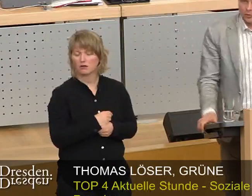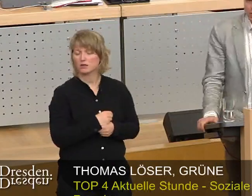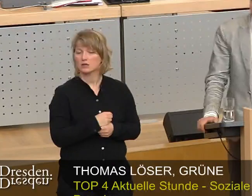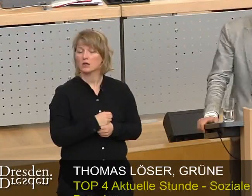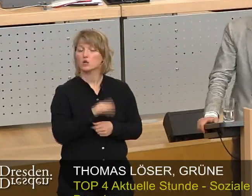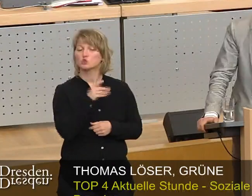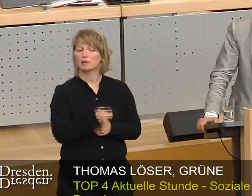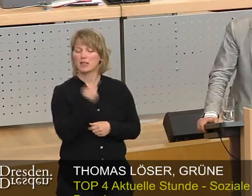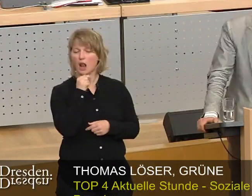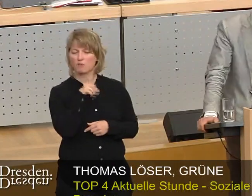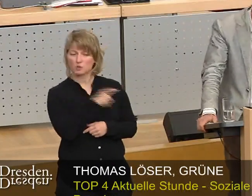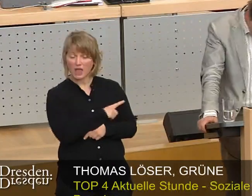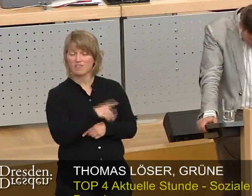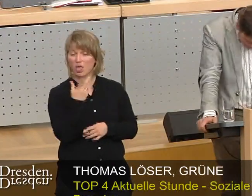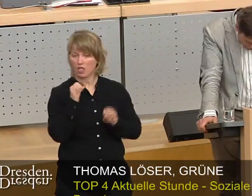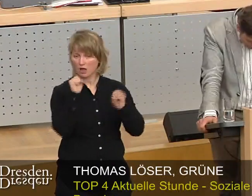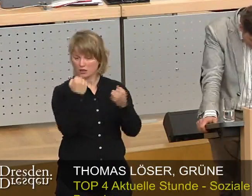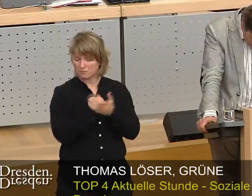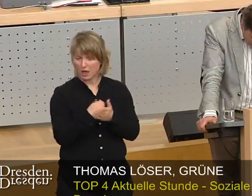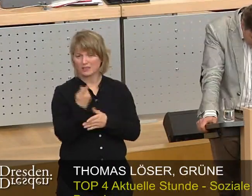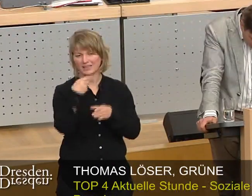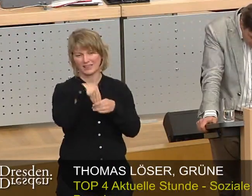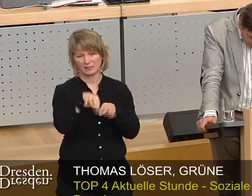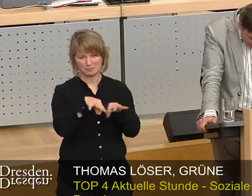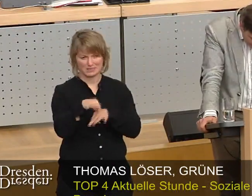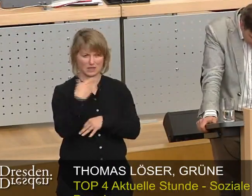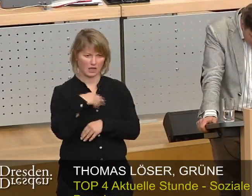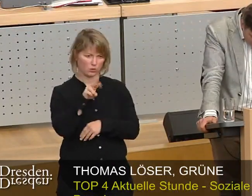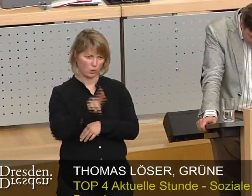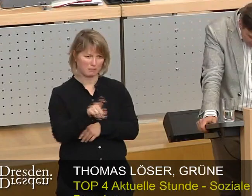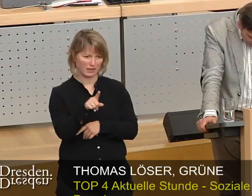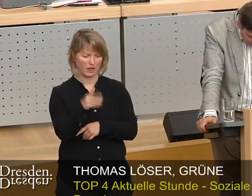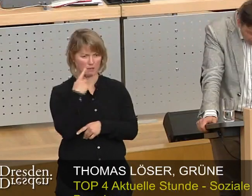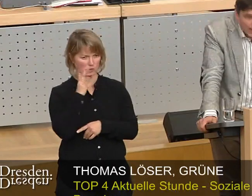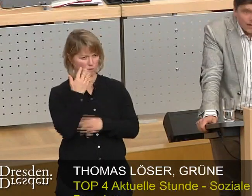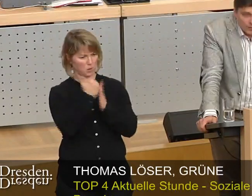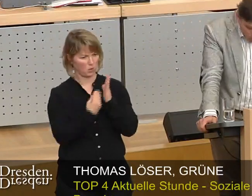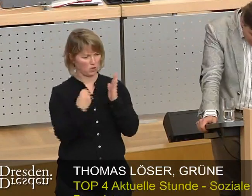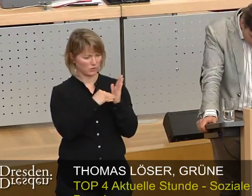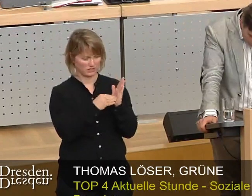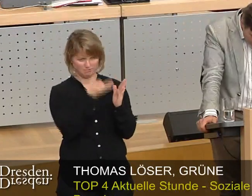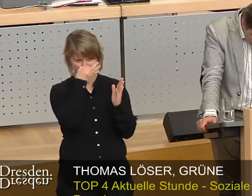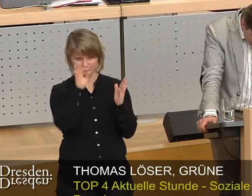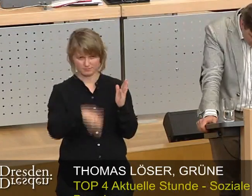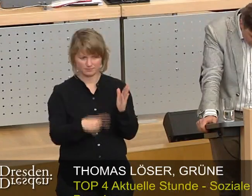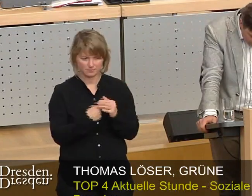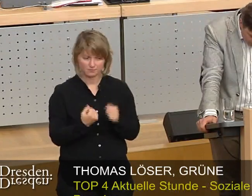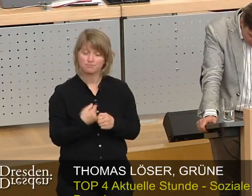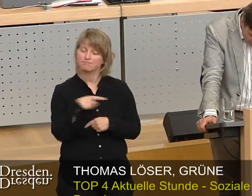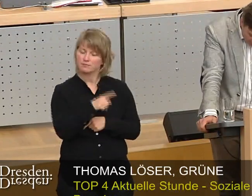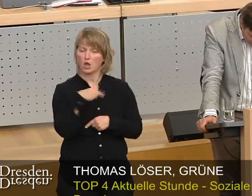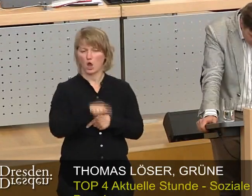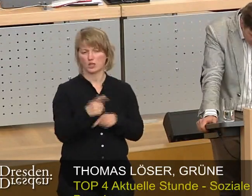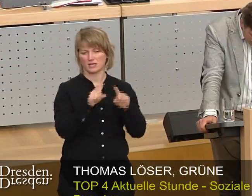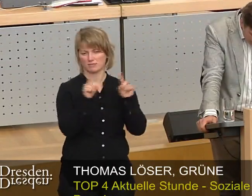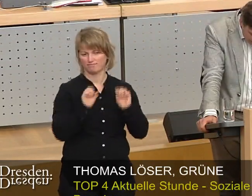und verursacht hat das Ganze Ihr Innenminister, Herr Ulbich, mit dieser unsäglichen Protokollnotiz. Wir wollen die Gründung dieser Gesellschaft heute,